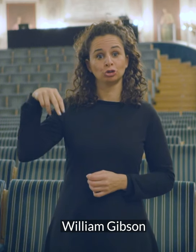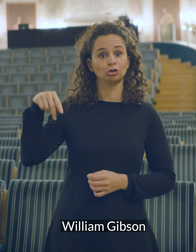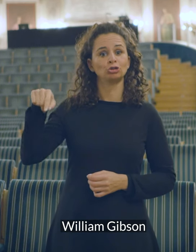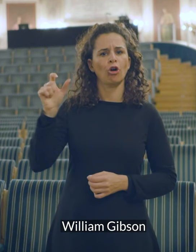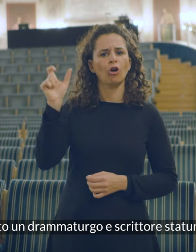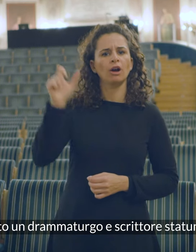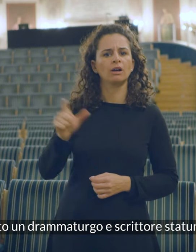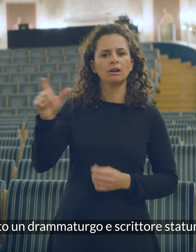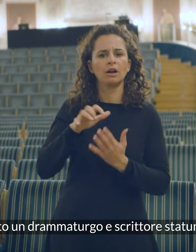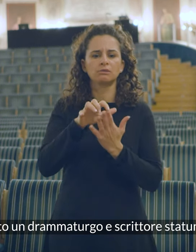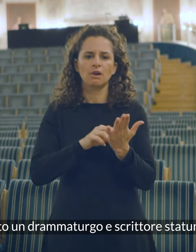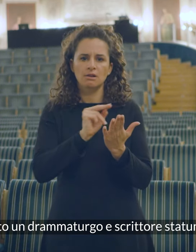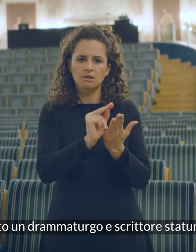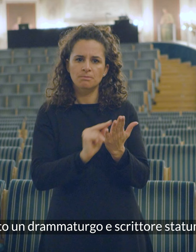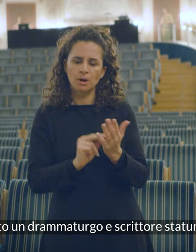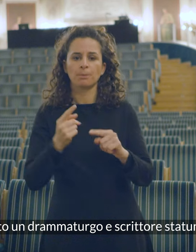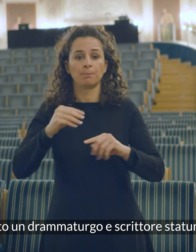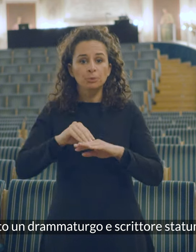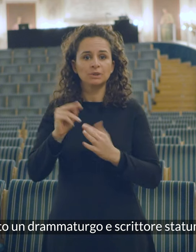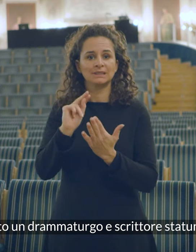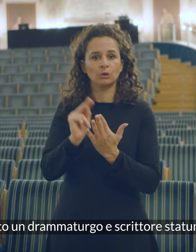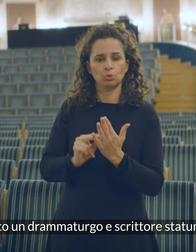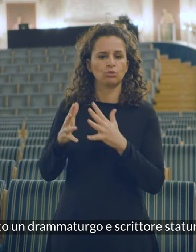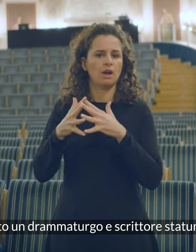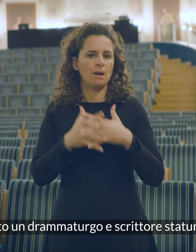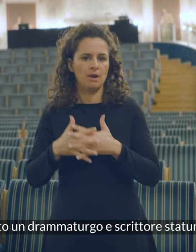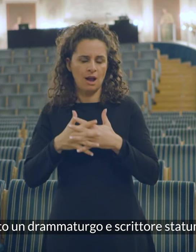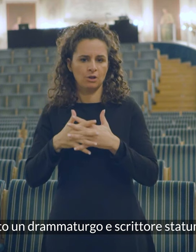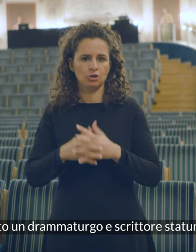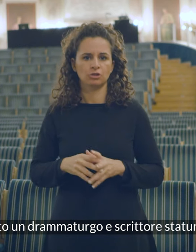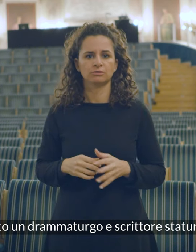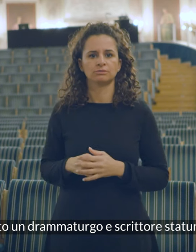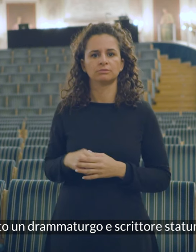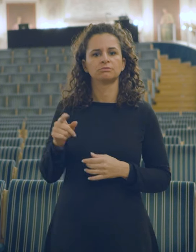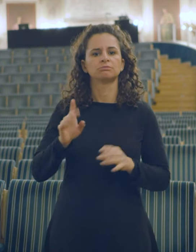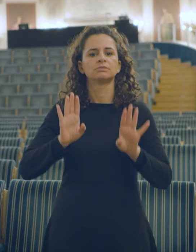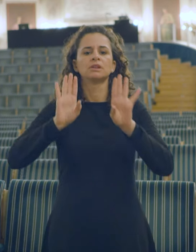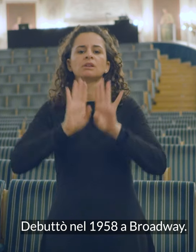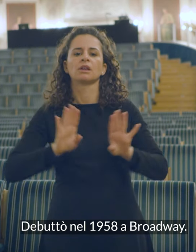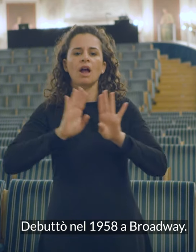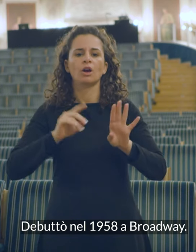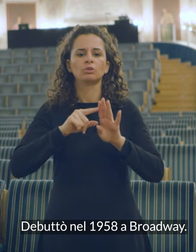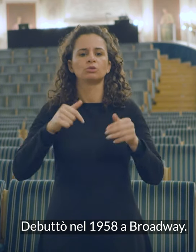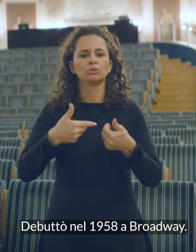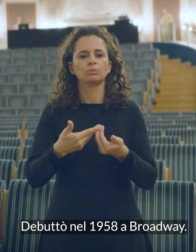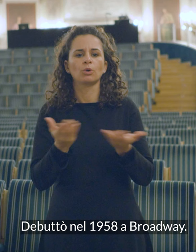è stato un drammaturgo e scrittore statunitense. Debuttò nel